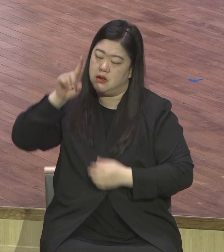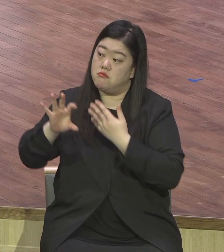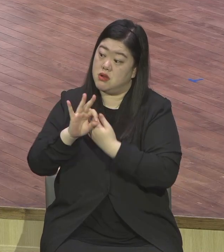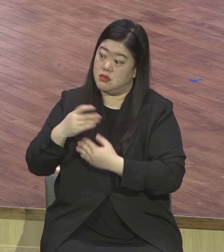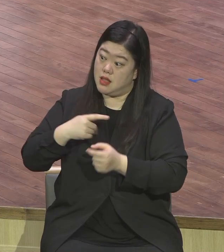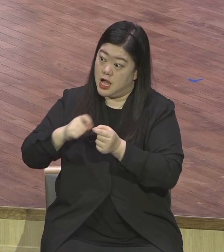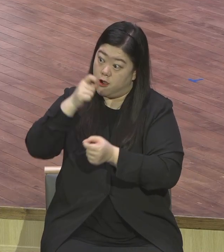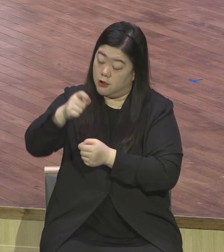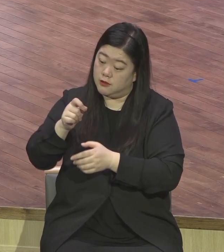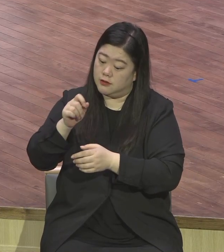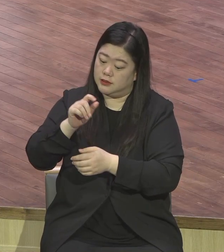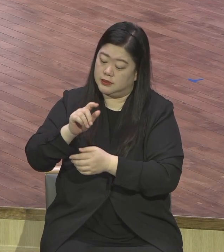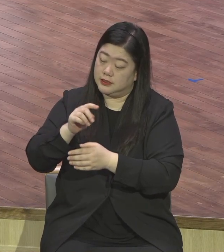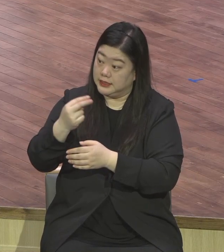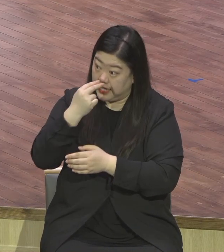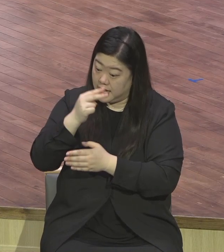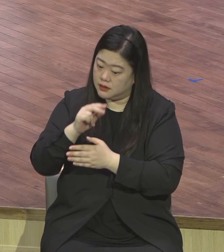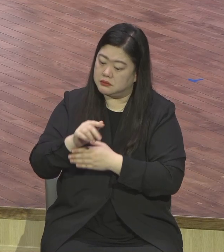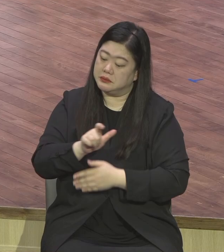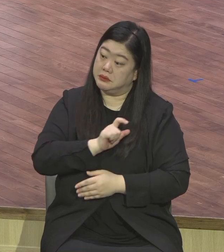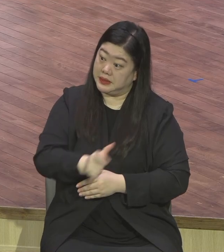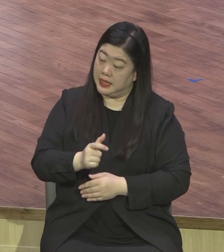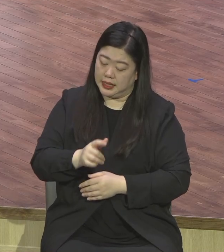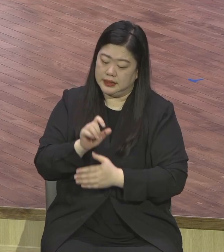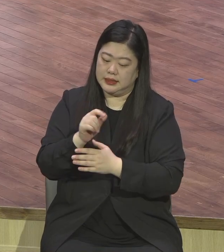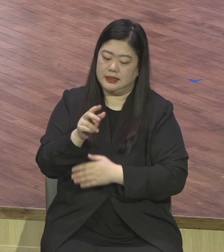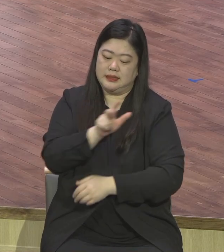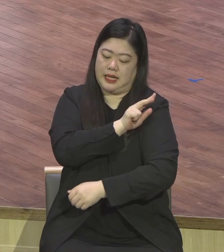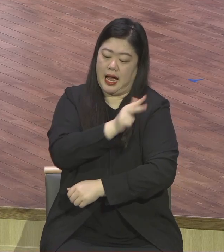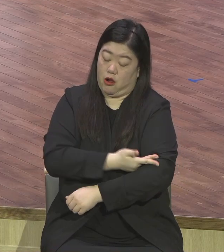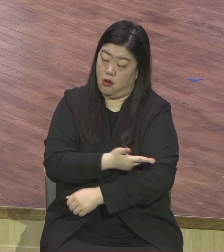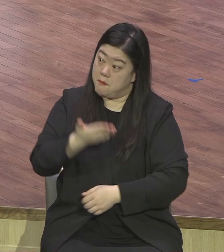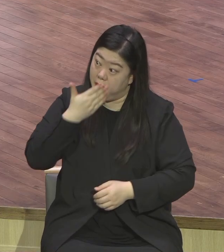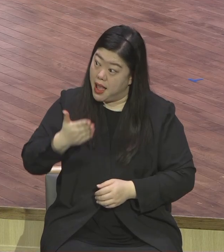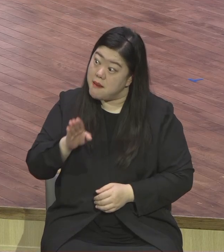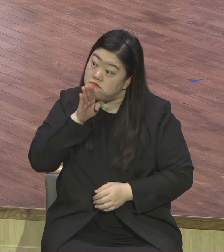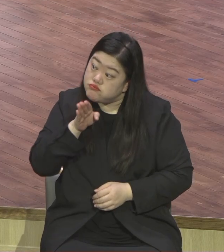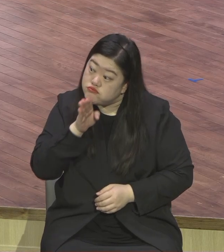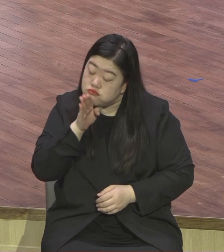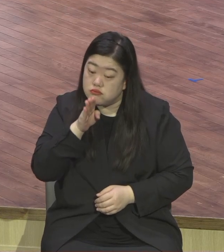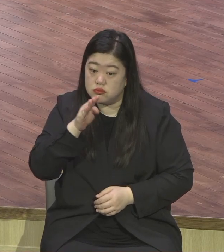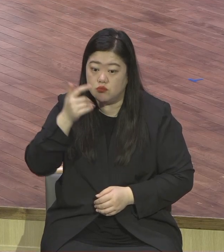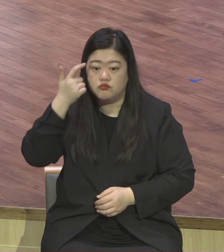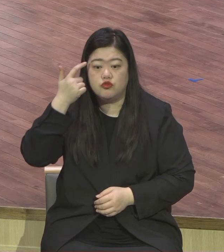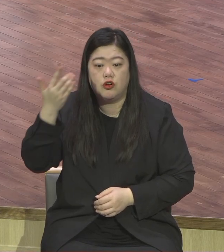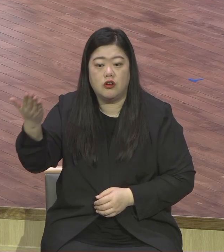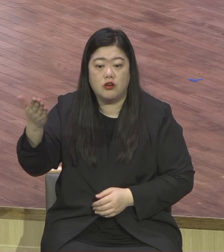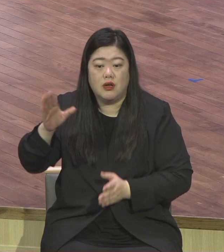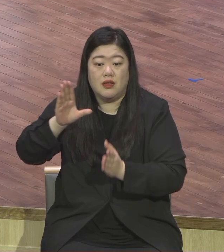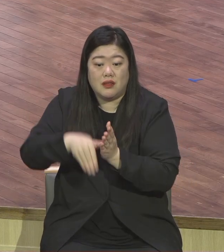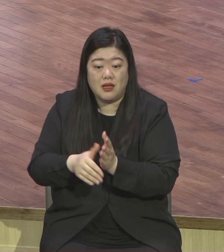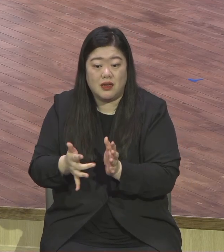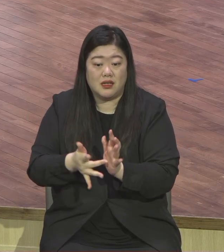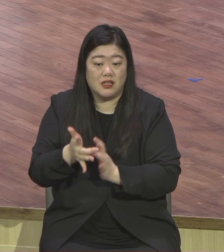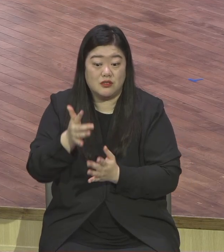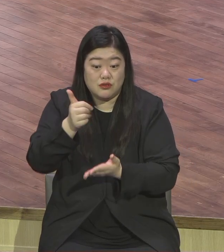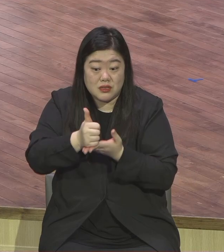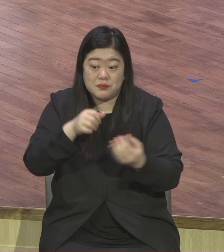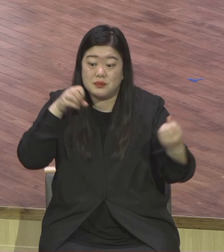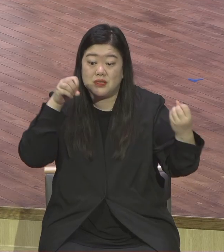이렇게 교만한 생각 속에 사로잡혀 있던 청년에게 예수님께서 그 청년의